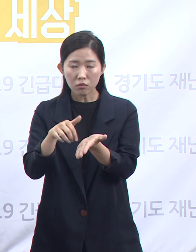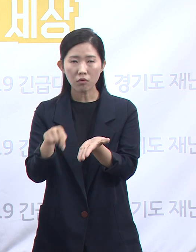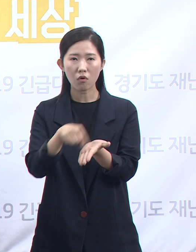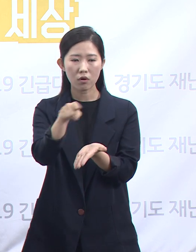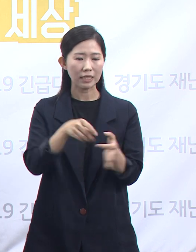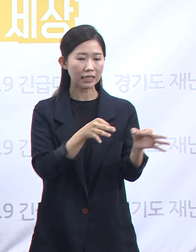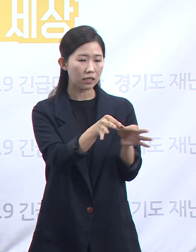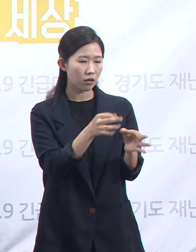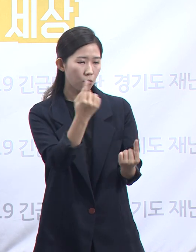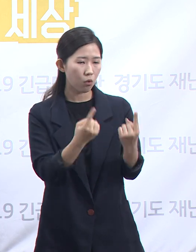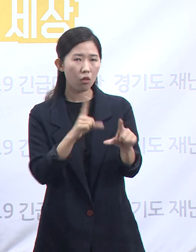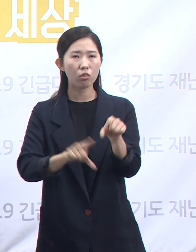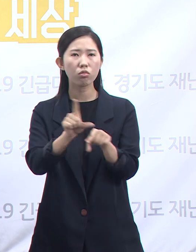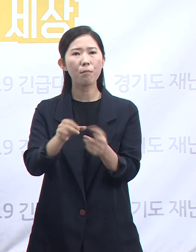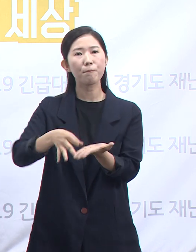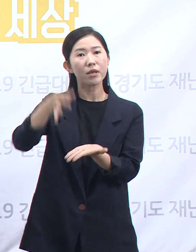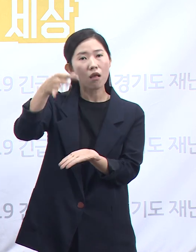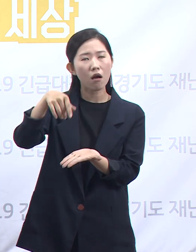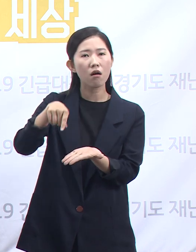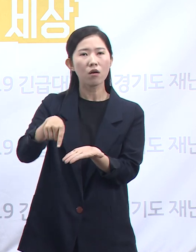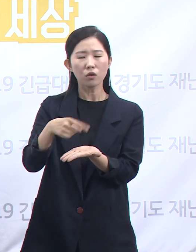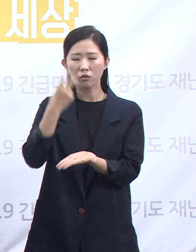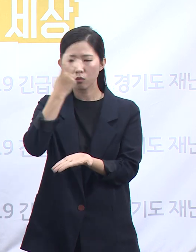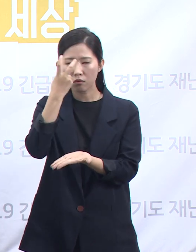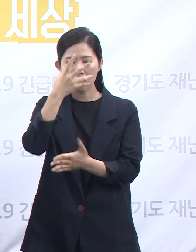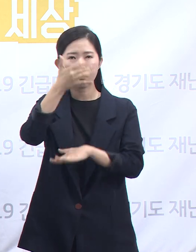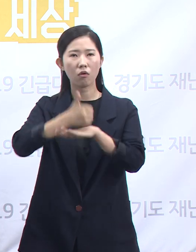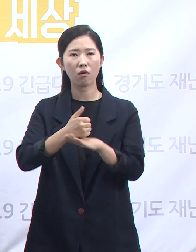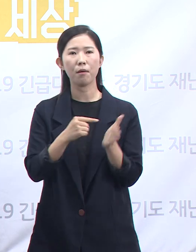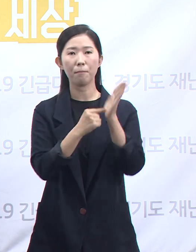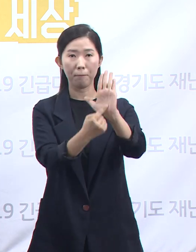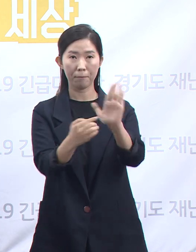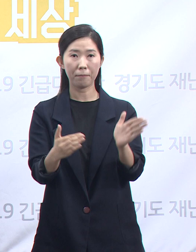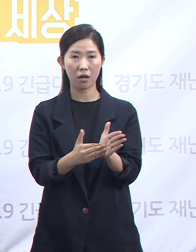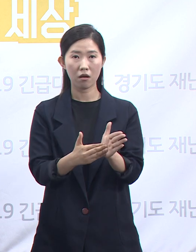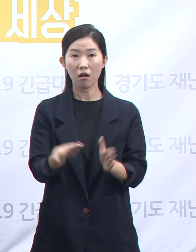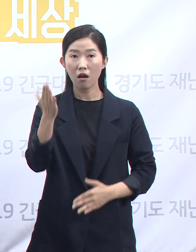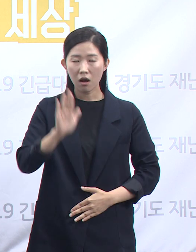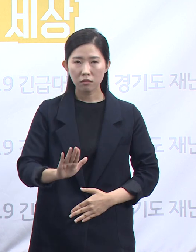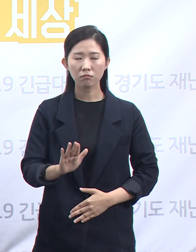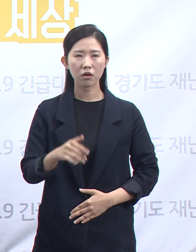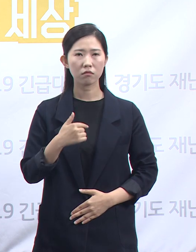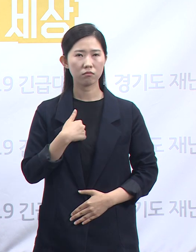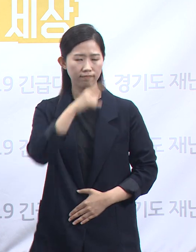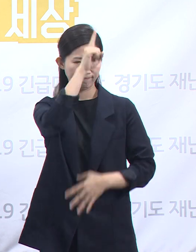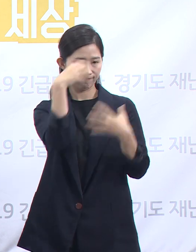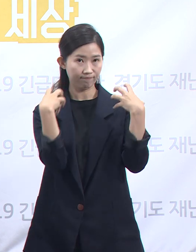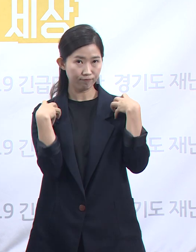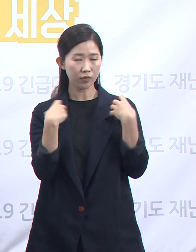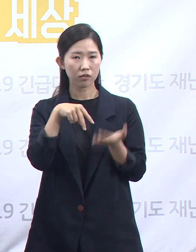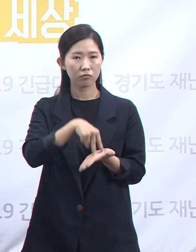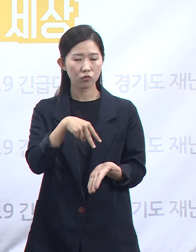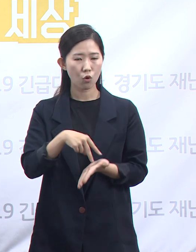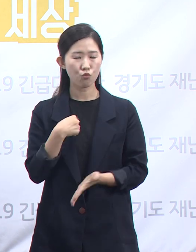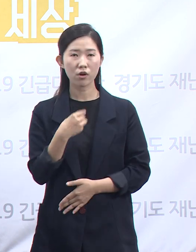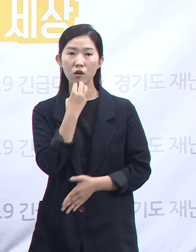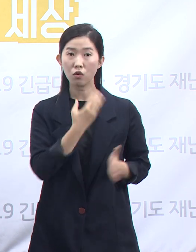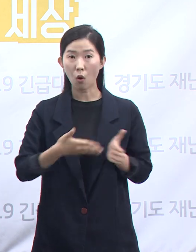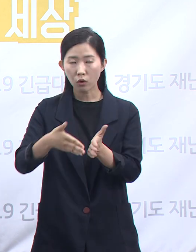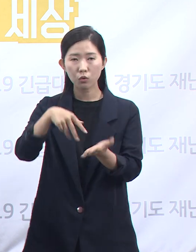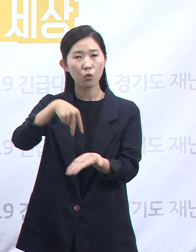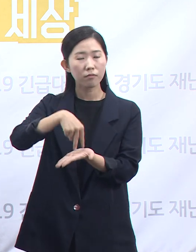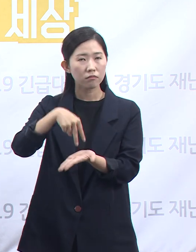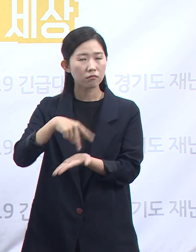있다는 조사 결과를 발표한 바 있습니다. 하지만 조달청은 경기도가 발표한 사례에 대해